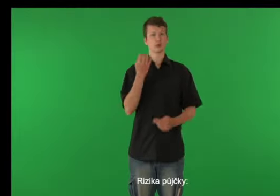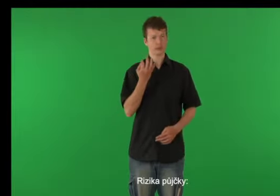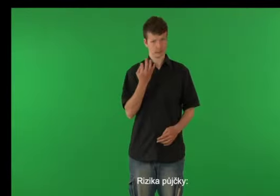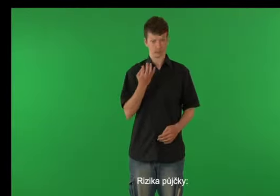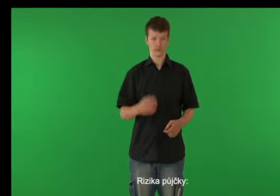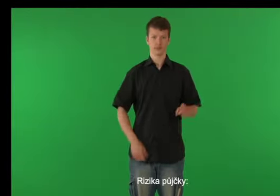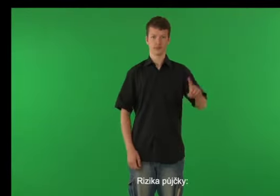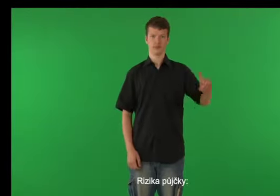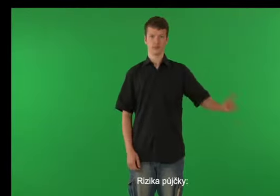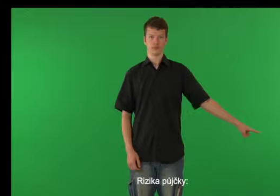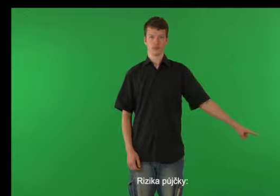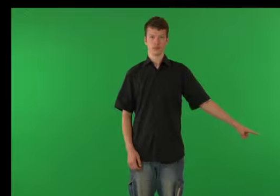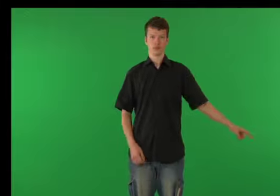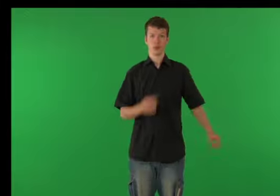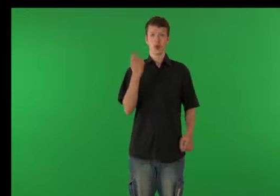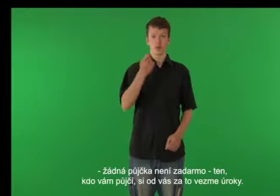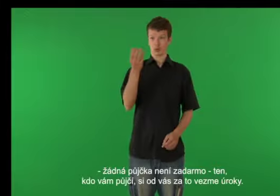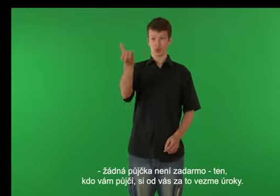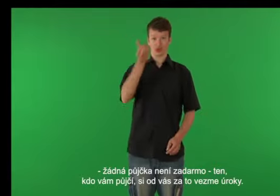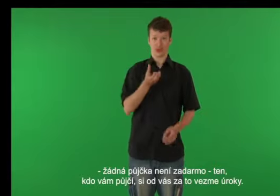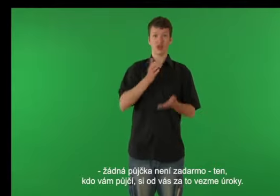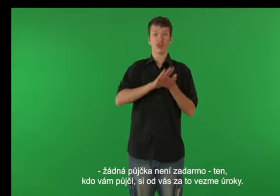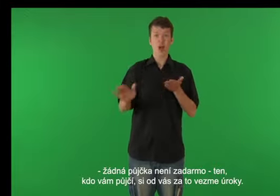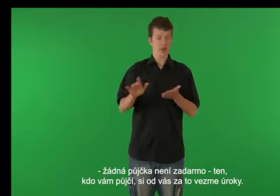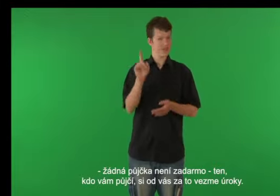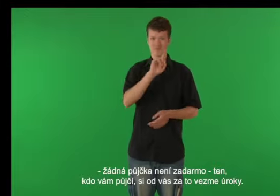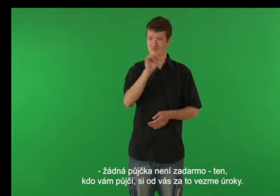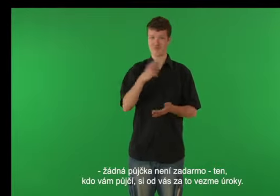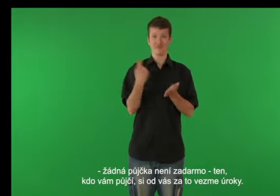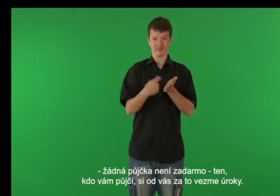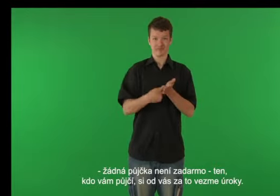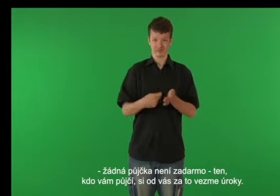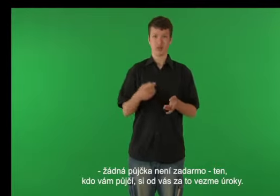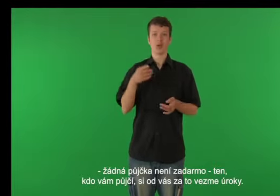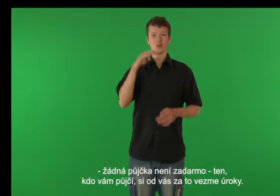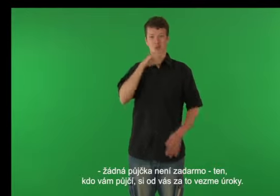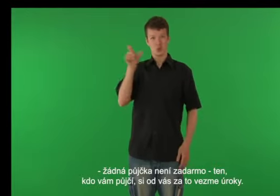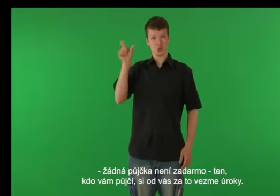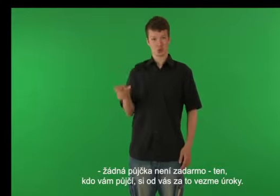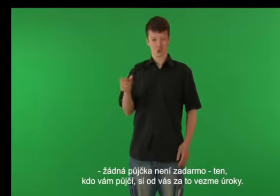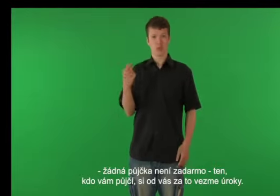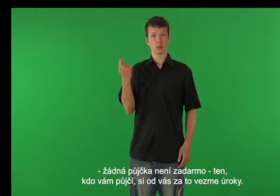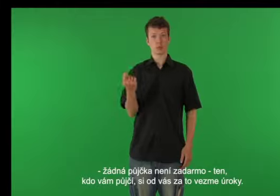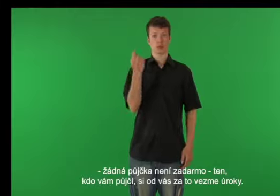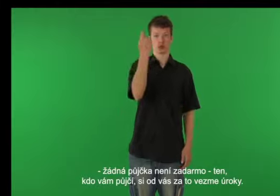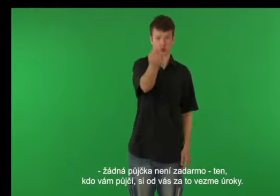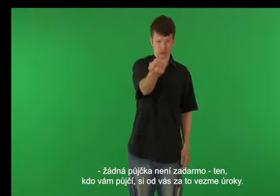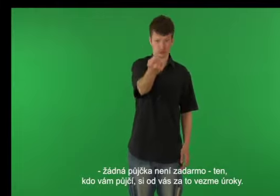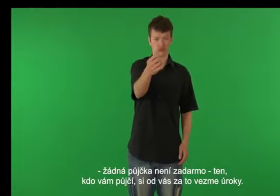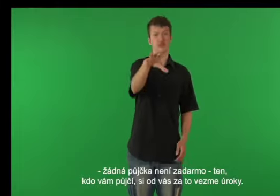Rizika půjčky Žádná půjčka není zadarmo. Ten, kdo vám půjčí, si od vás za to